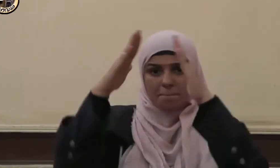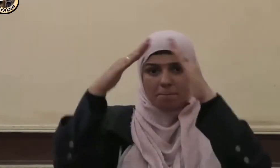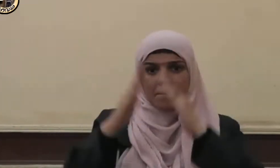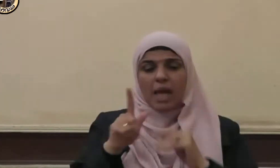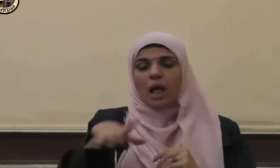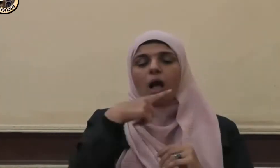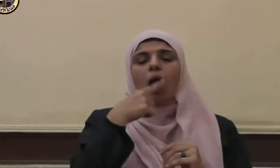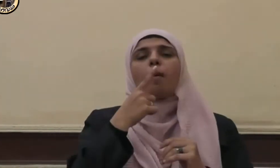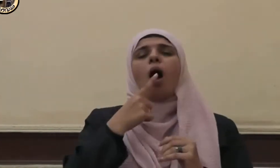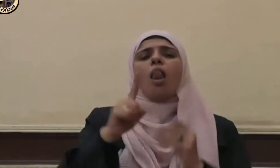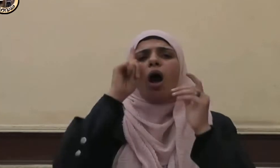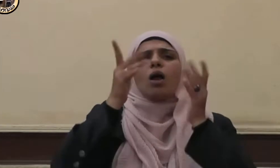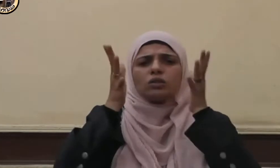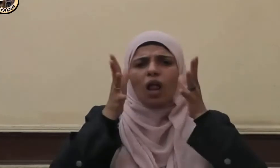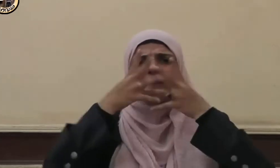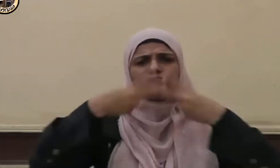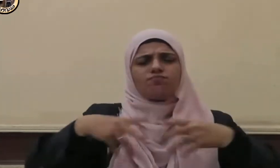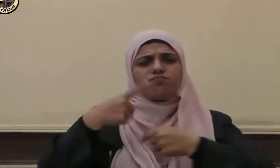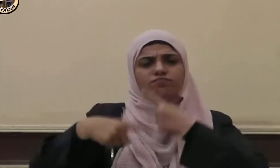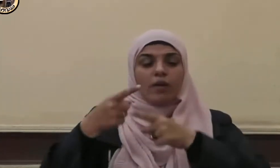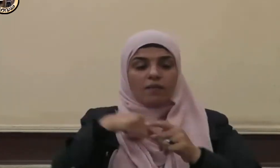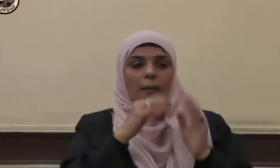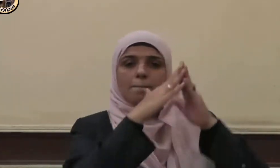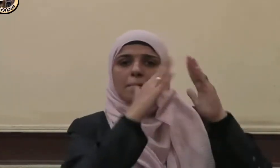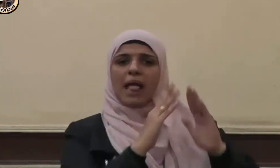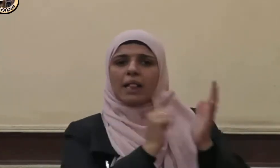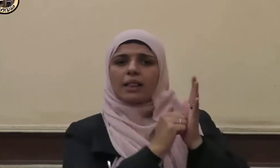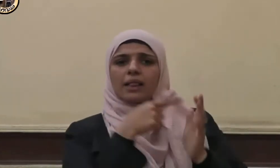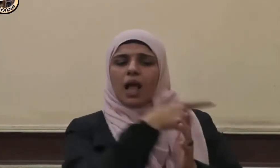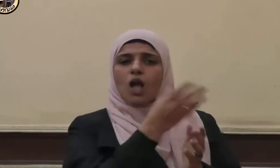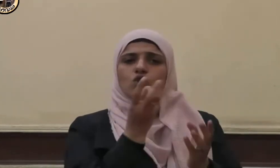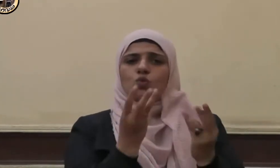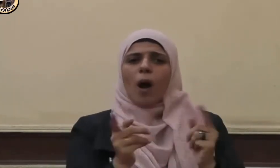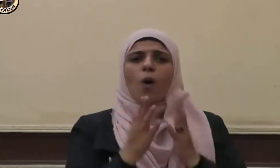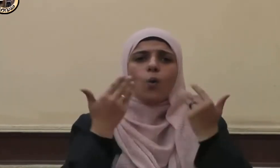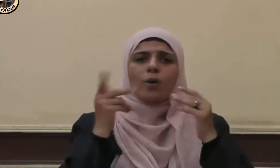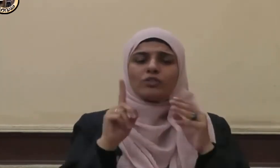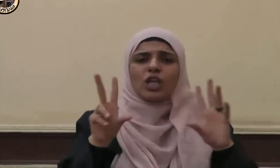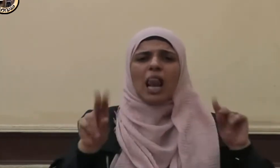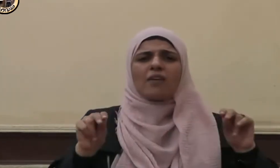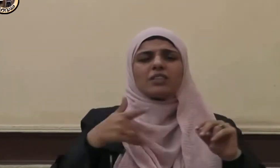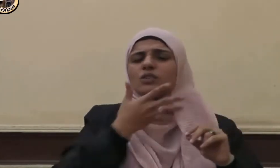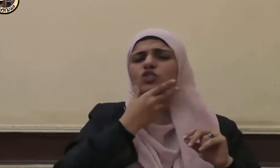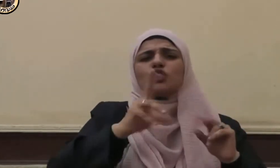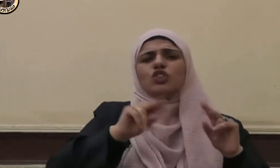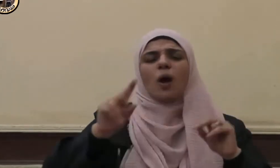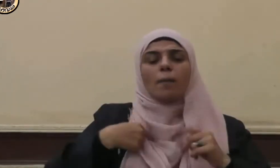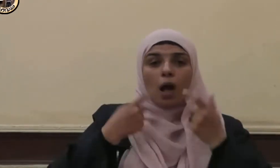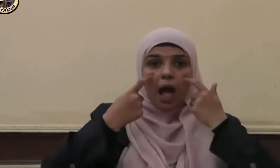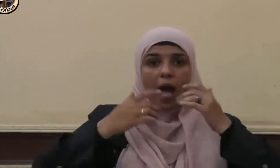فيه والبيت الذي لا يذكر الله فيه مثل الحق والميت